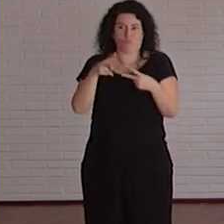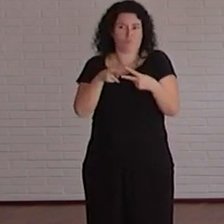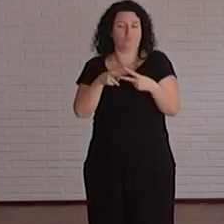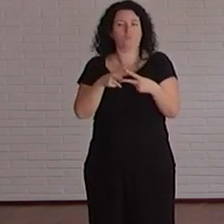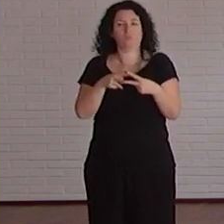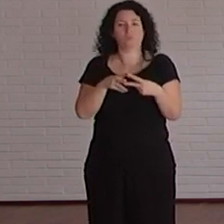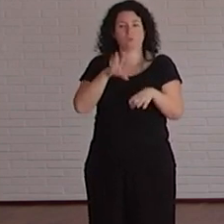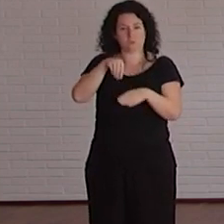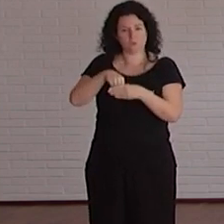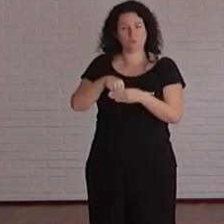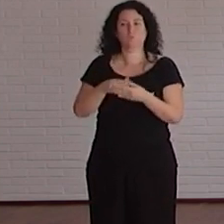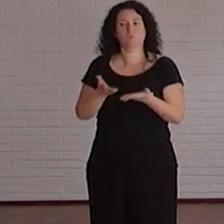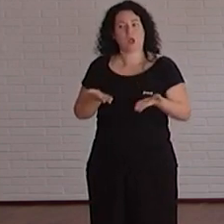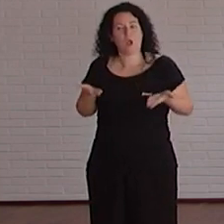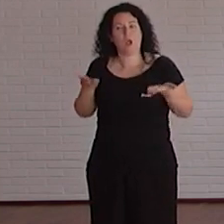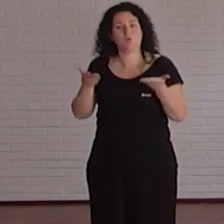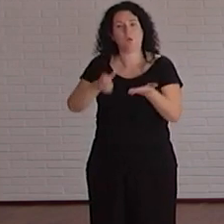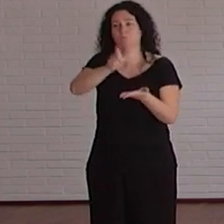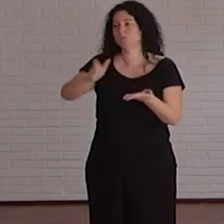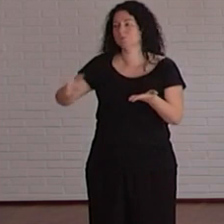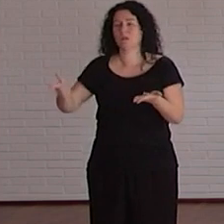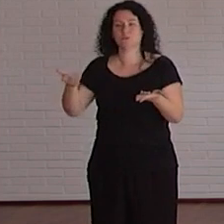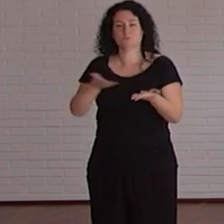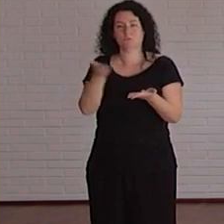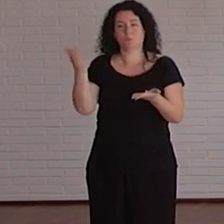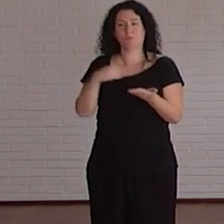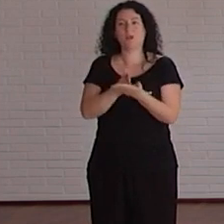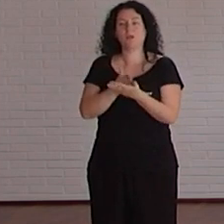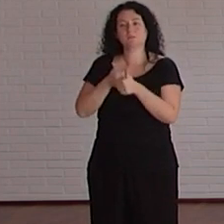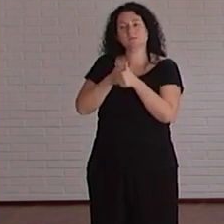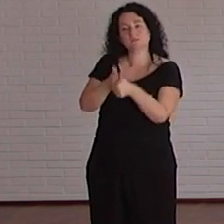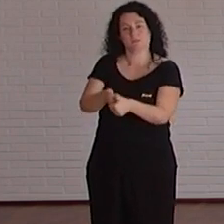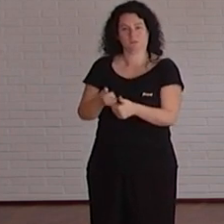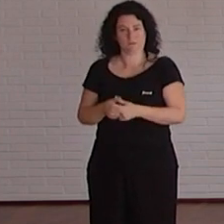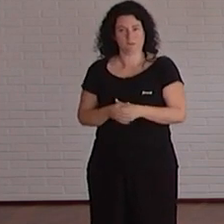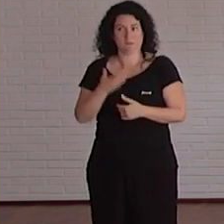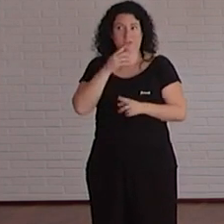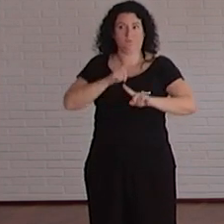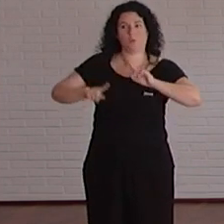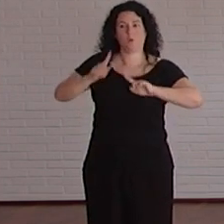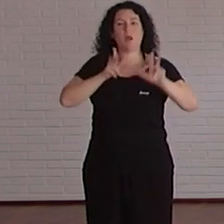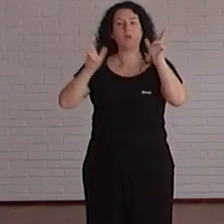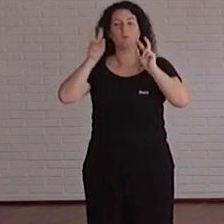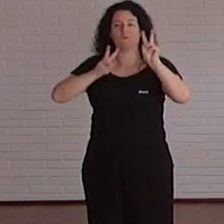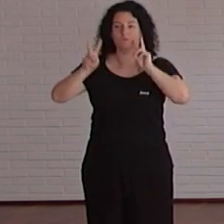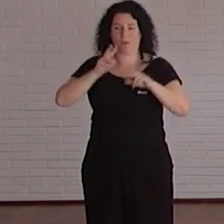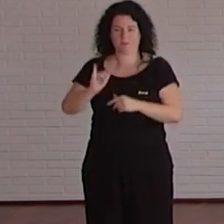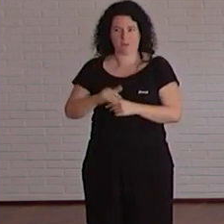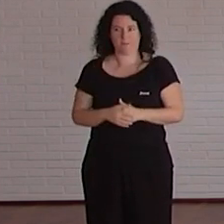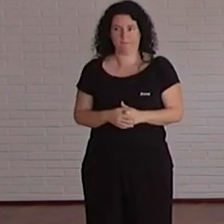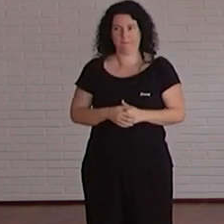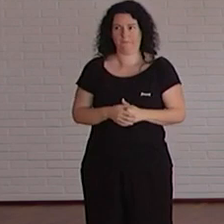unidad que ayudan a los estudiantes a seguir mucho mejor las clases en cuanto tengan problemas auditivos o visuales